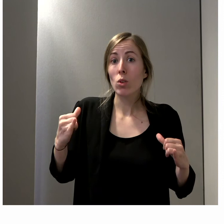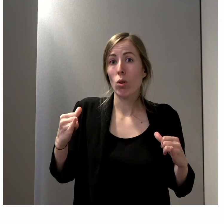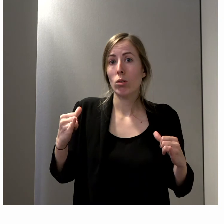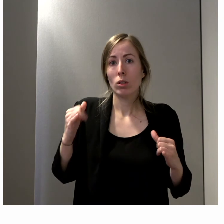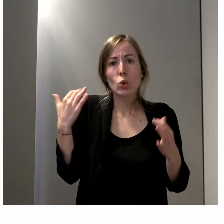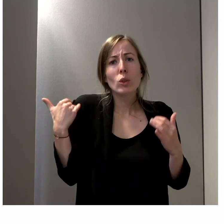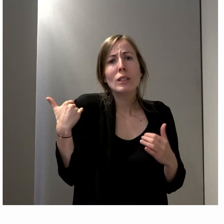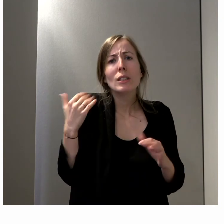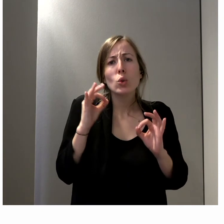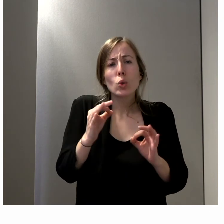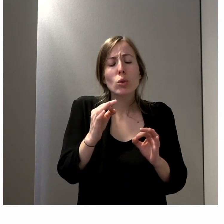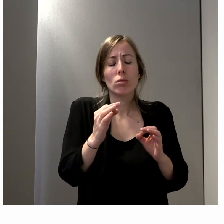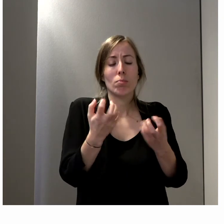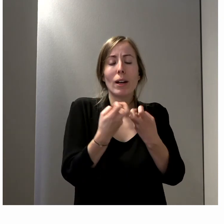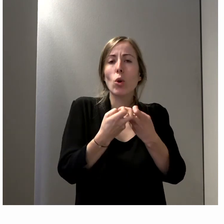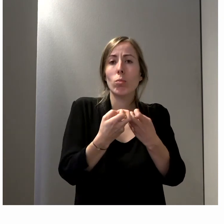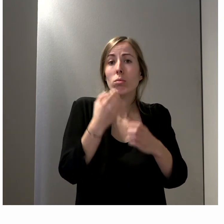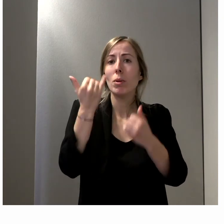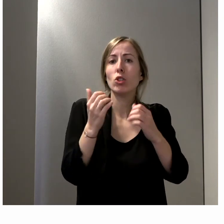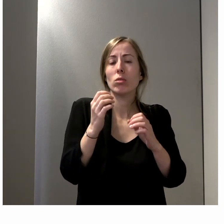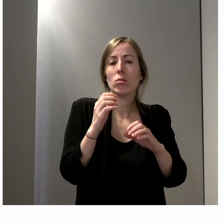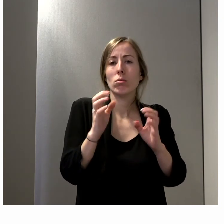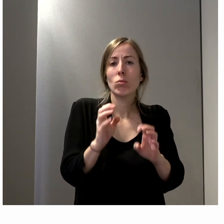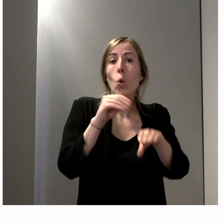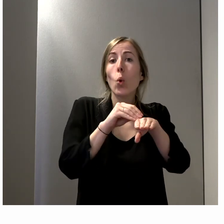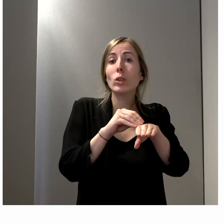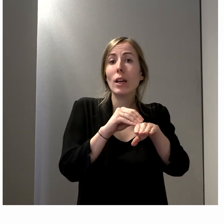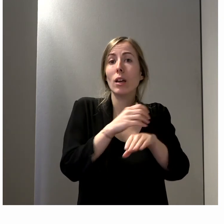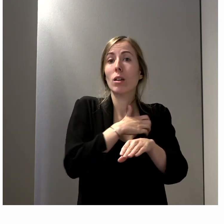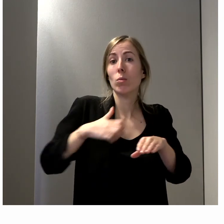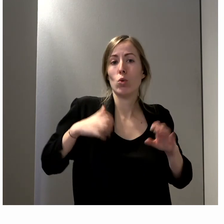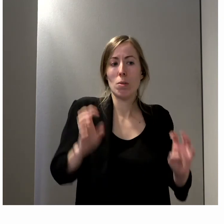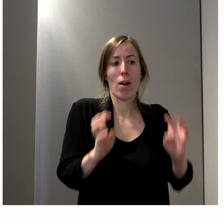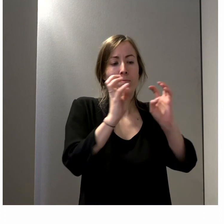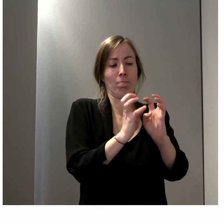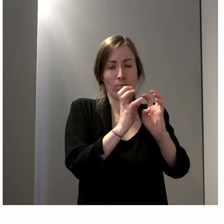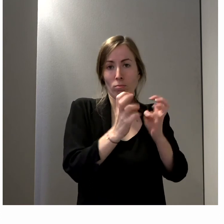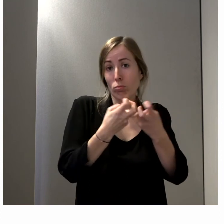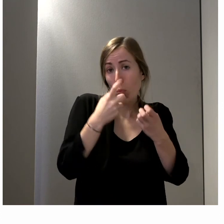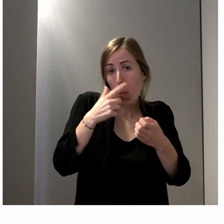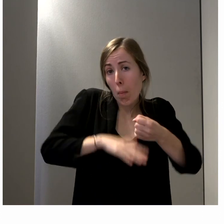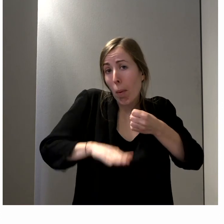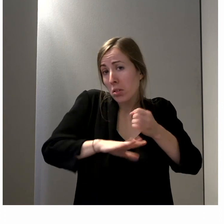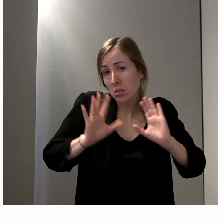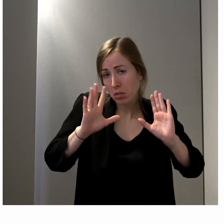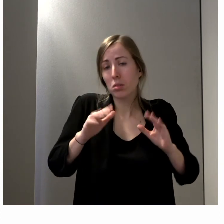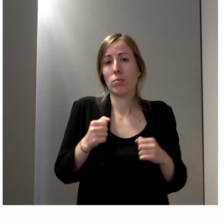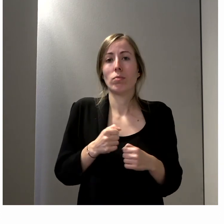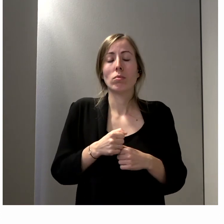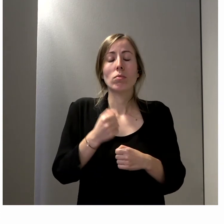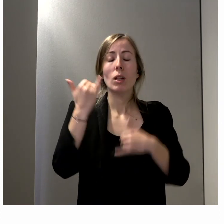disiez bien, dans un conseil municipal, par exemple, si je prends l'instance de base, entre guillemets,